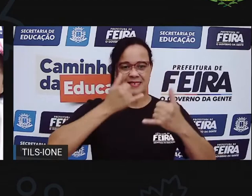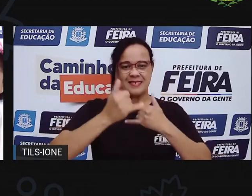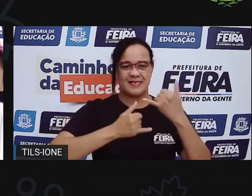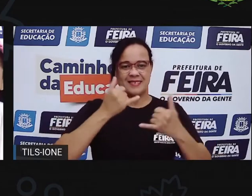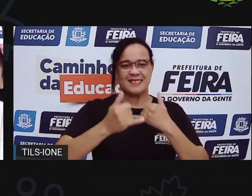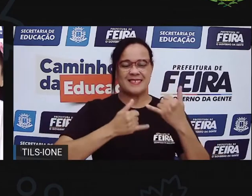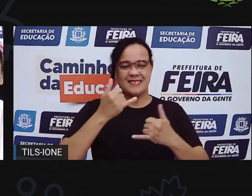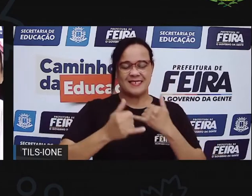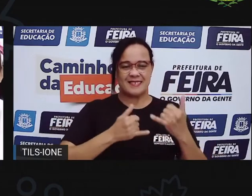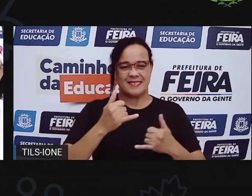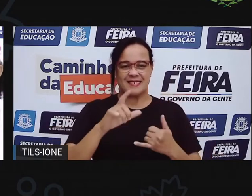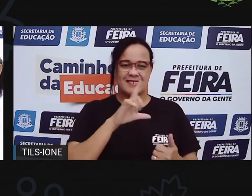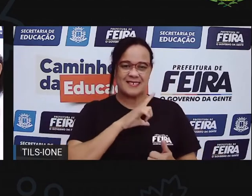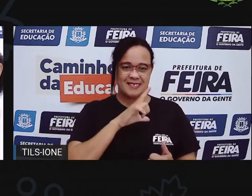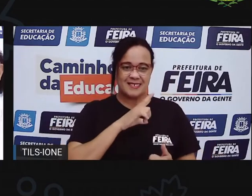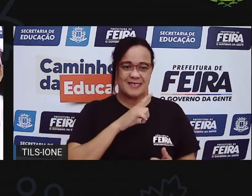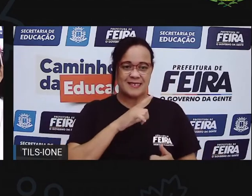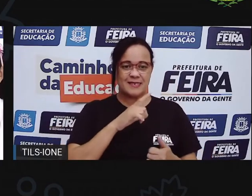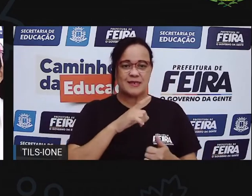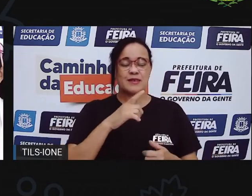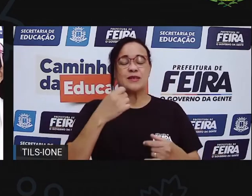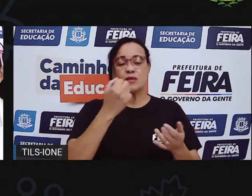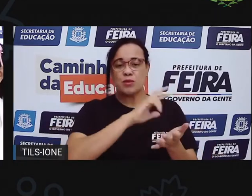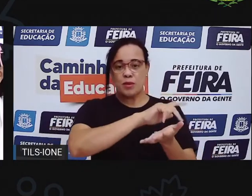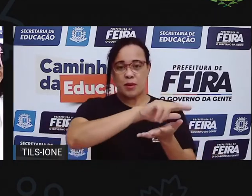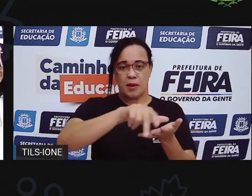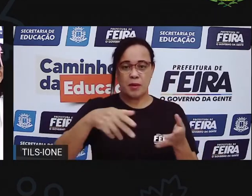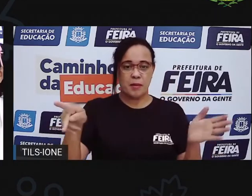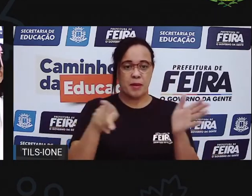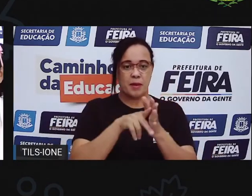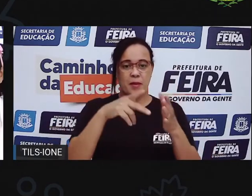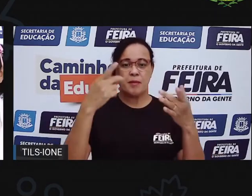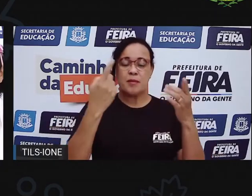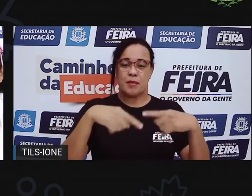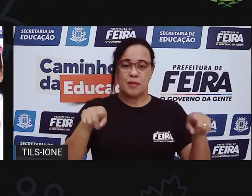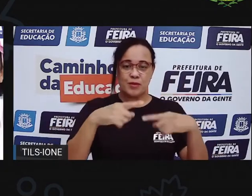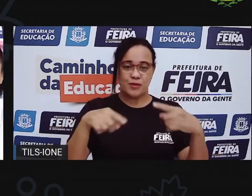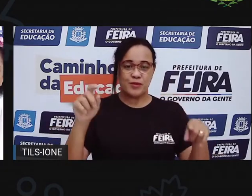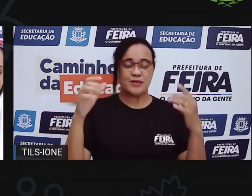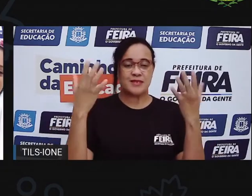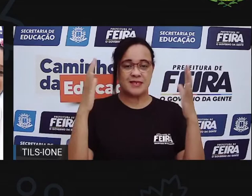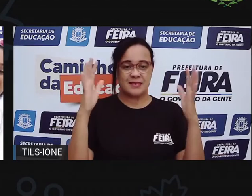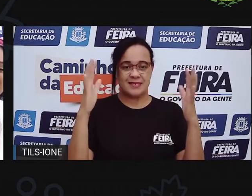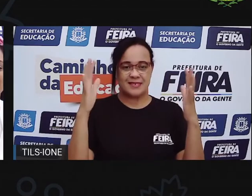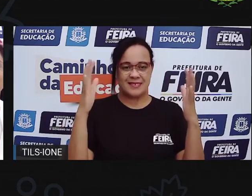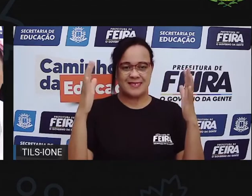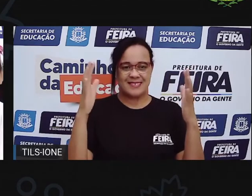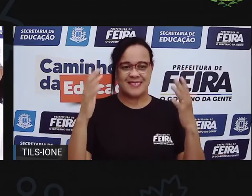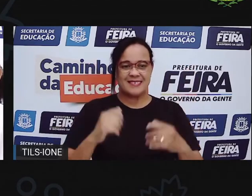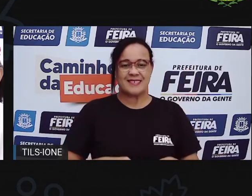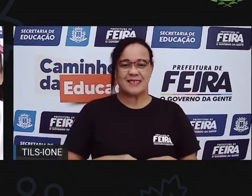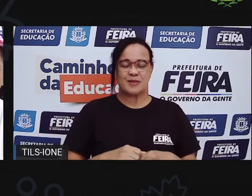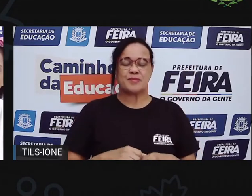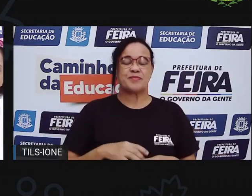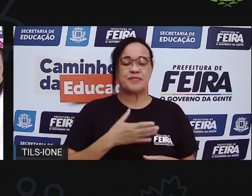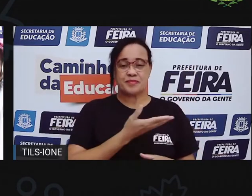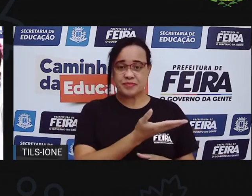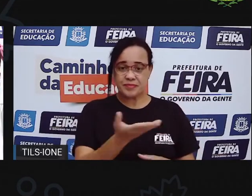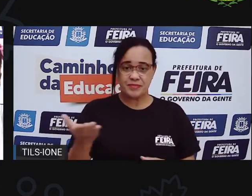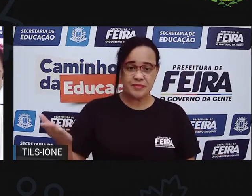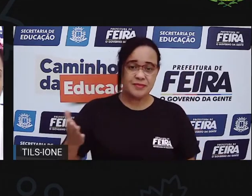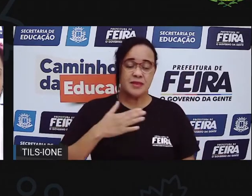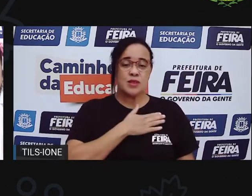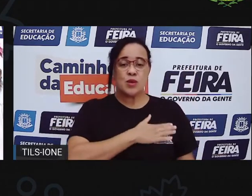brincadeira! E hoje tem instrumento musical? Tem instrumento! A gente adora cantar,